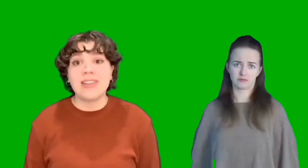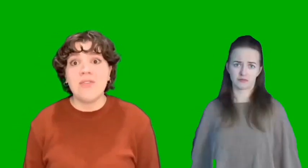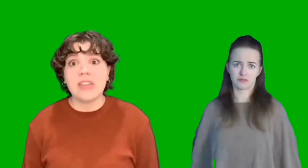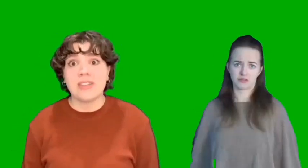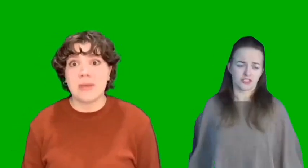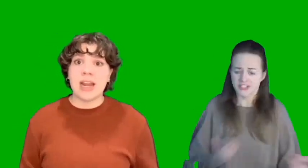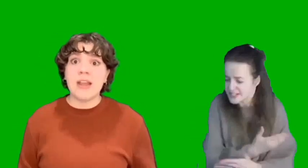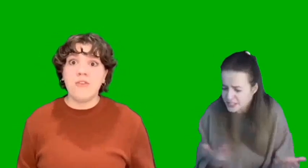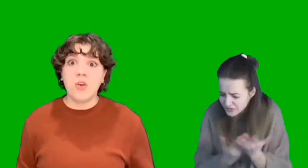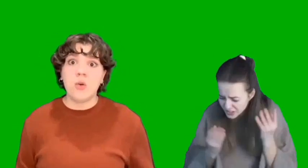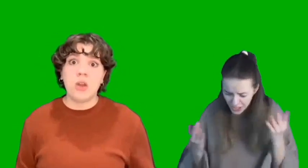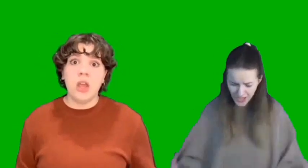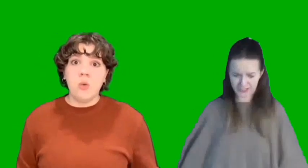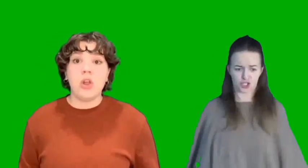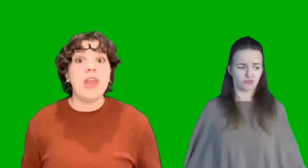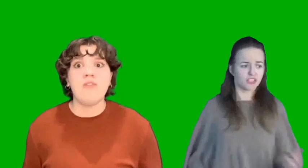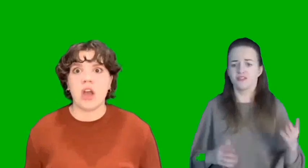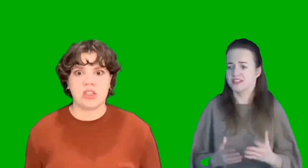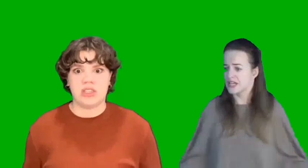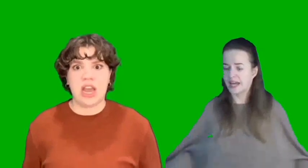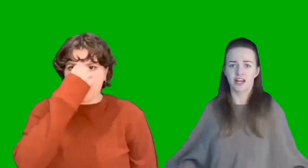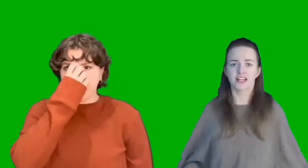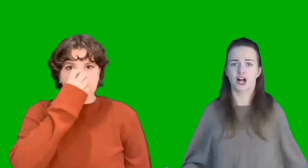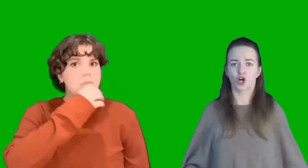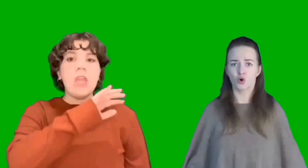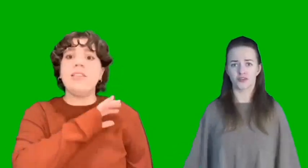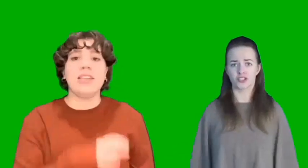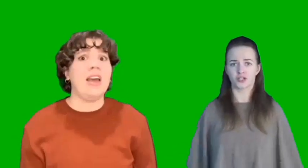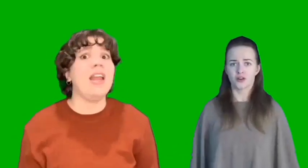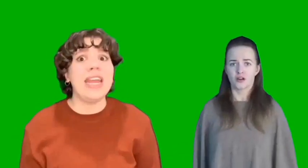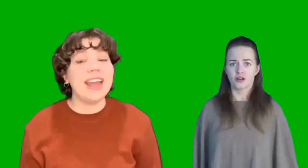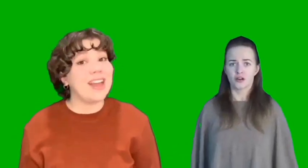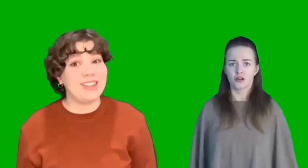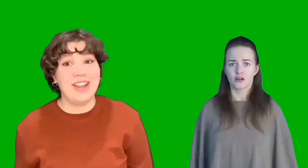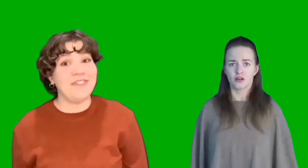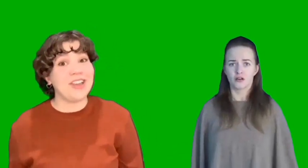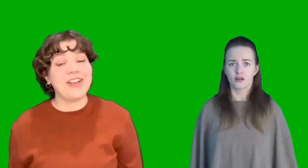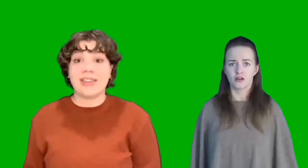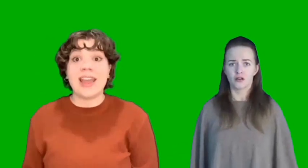Мальчик, здесь не встретишь Ни веселья, ни сокровищ.